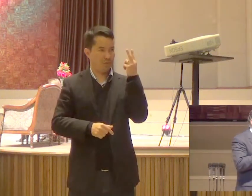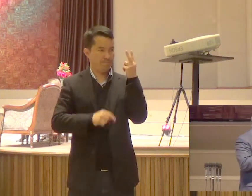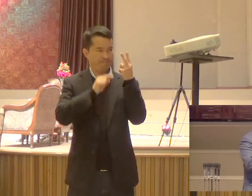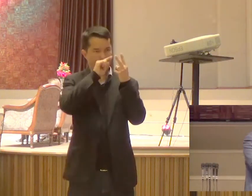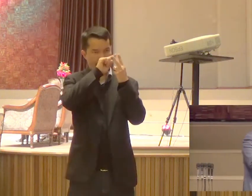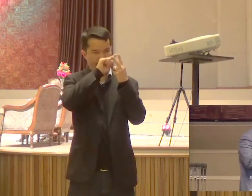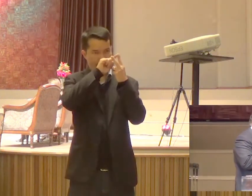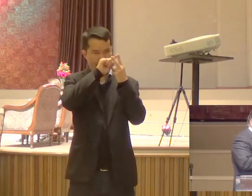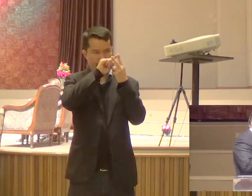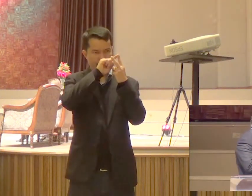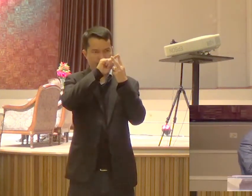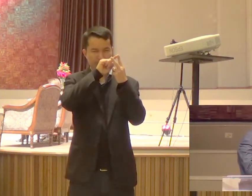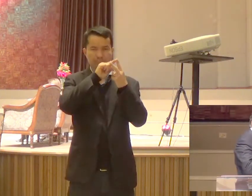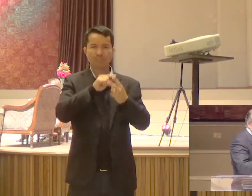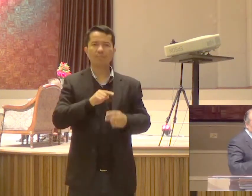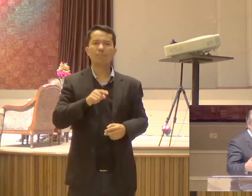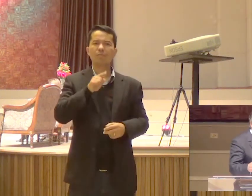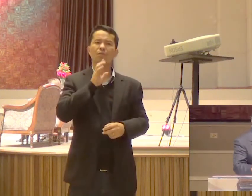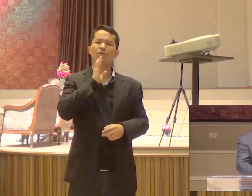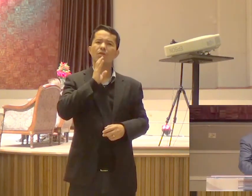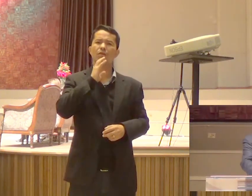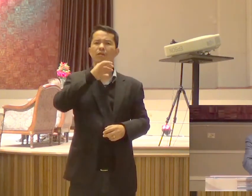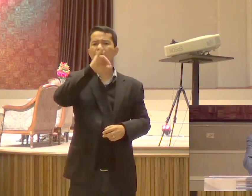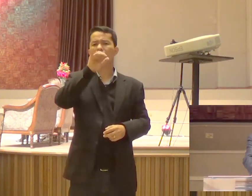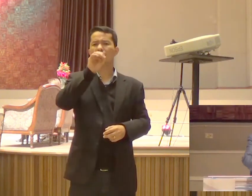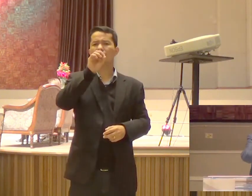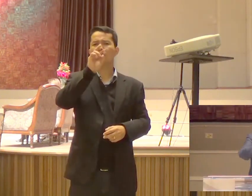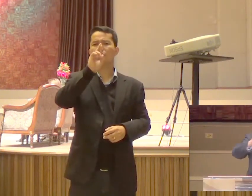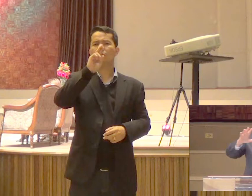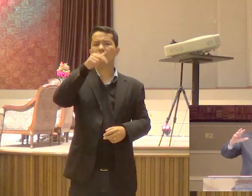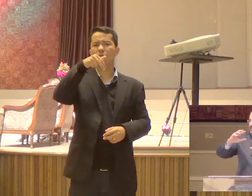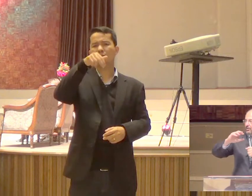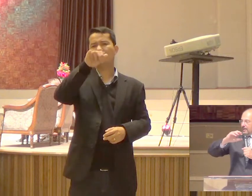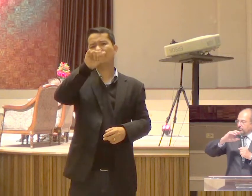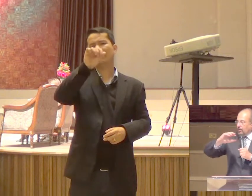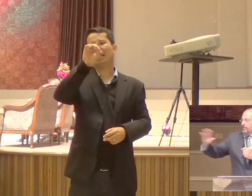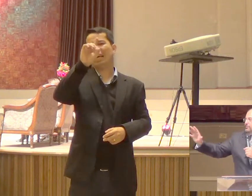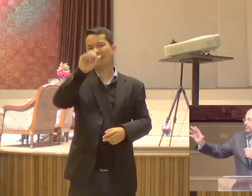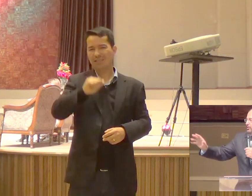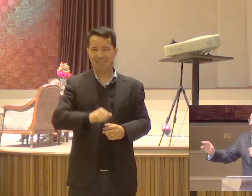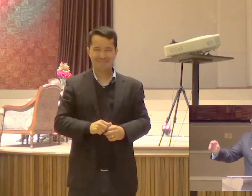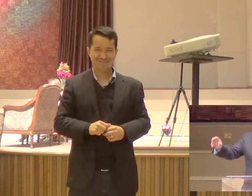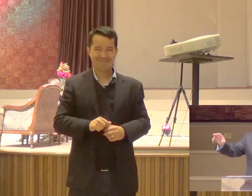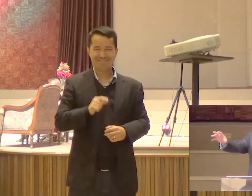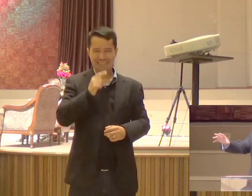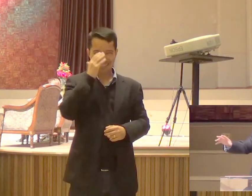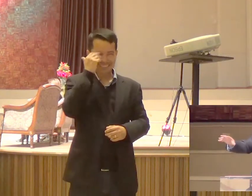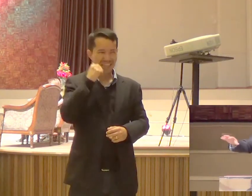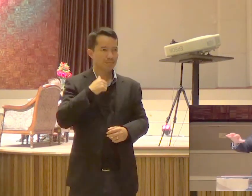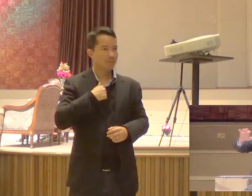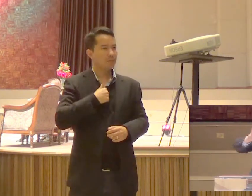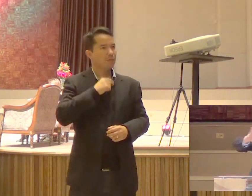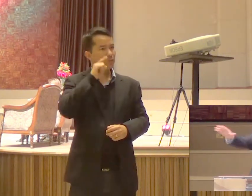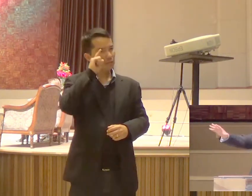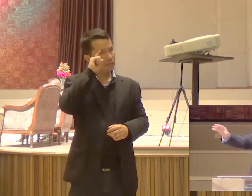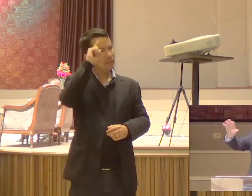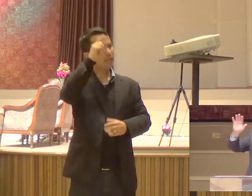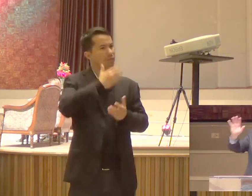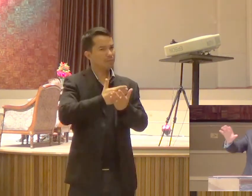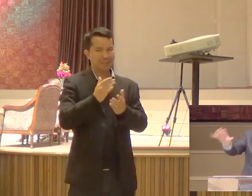A jornada Discipulado pela internet Louvado seja Deus Agora com novas funcionalidades Entre lá Vai ser benção para a sua